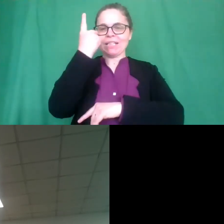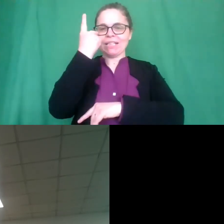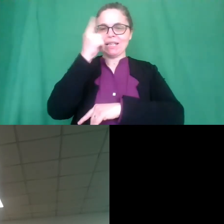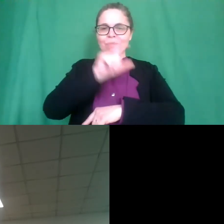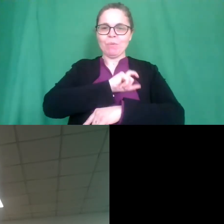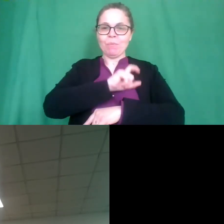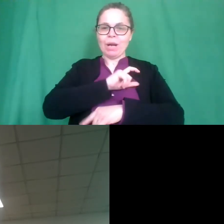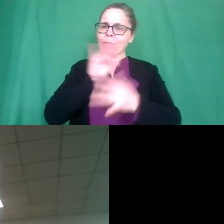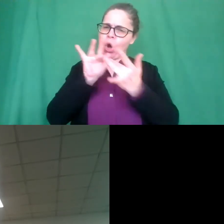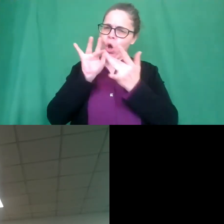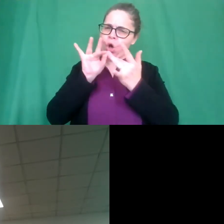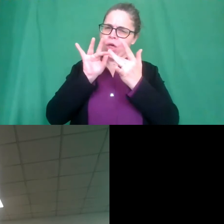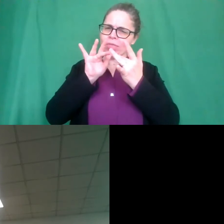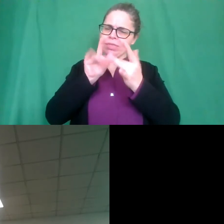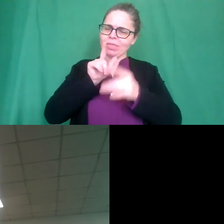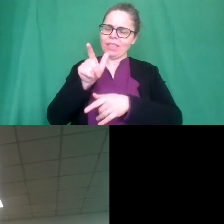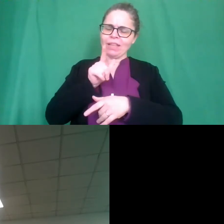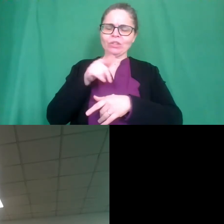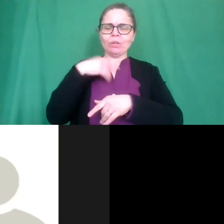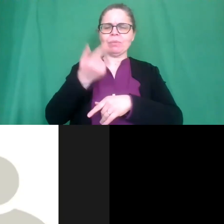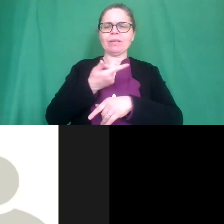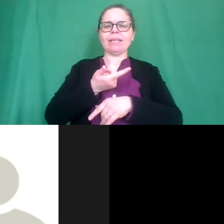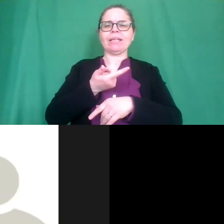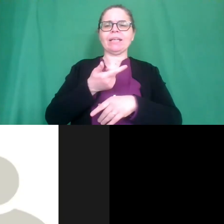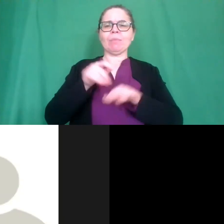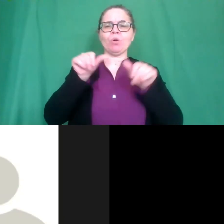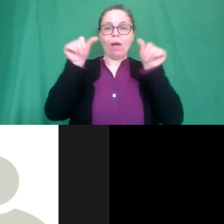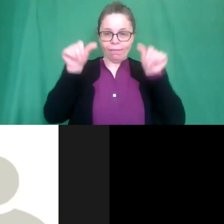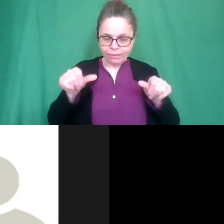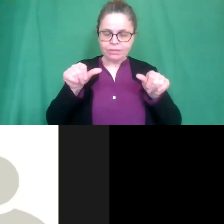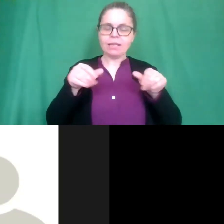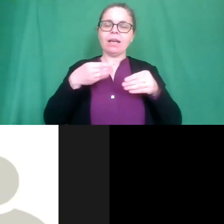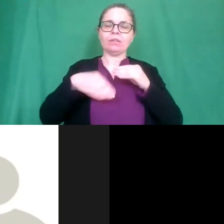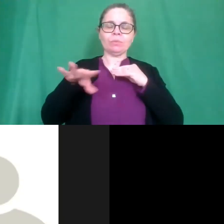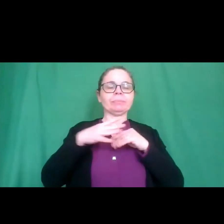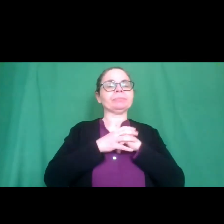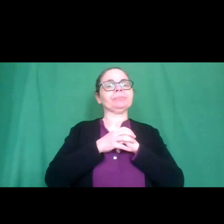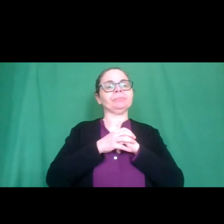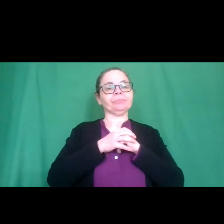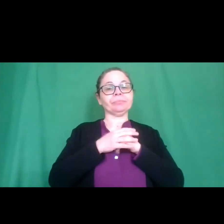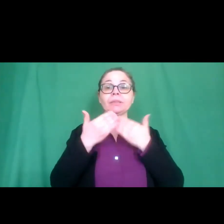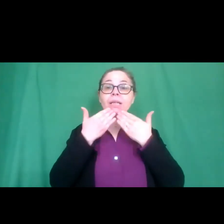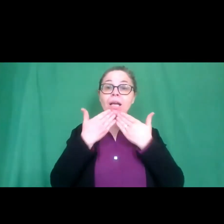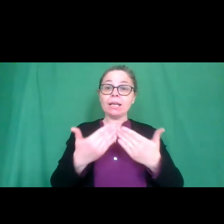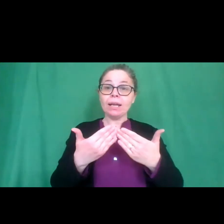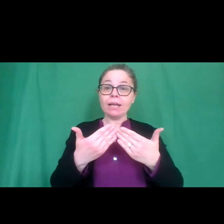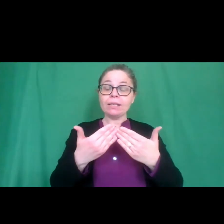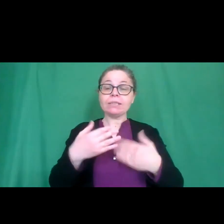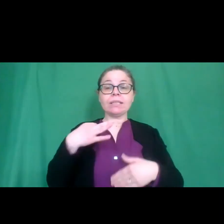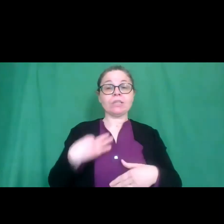teremo in contatto per l'invio poi dell'attestato e dei nostri gadget grazie all'istituto